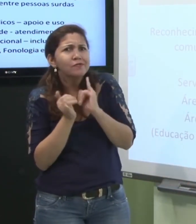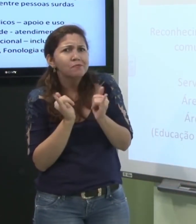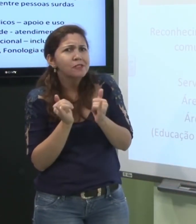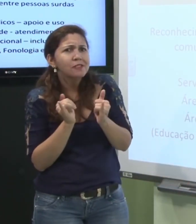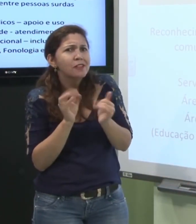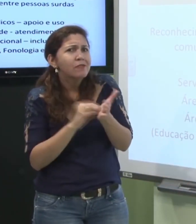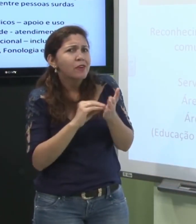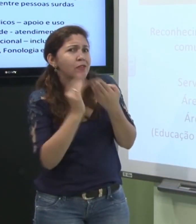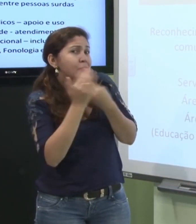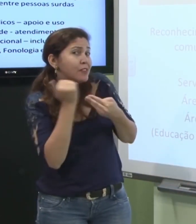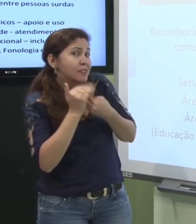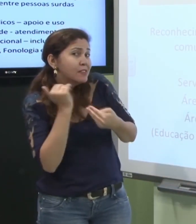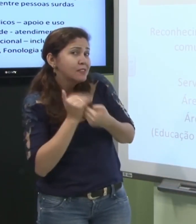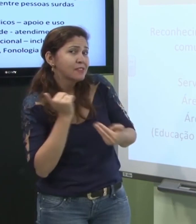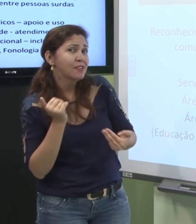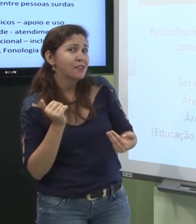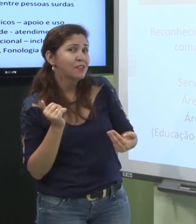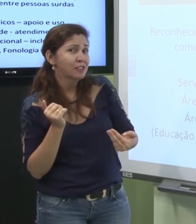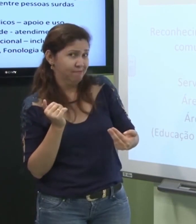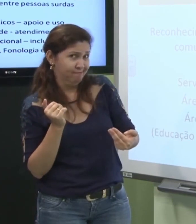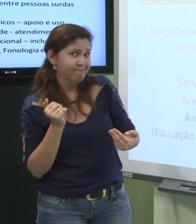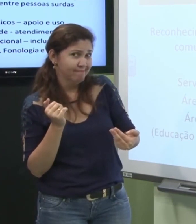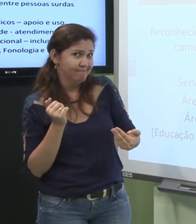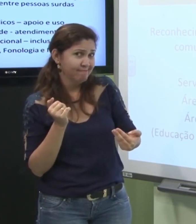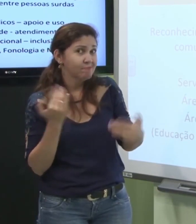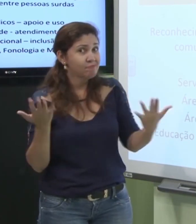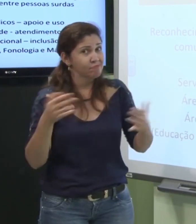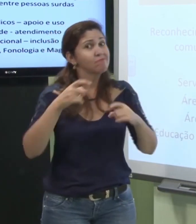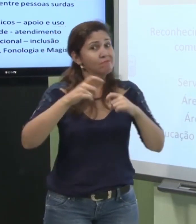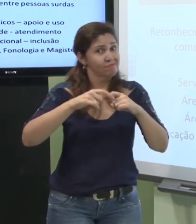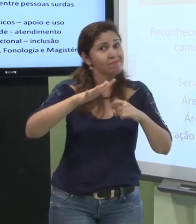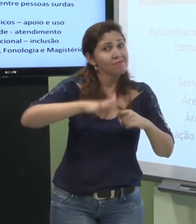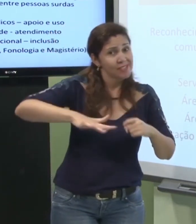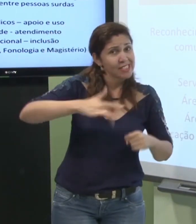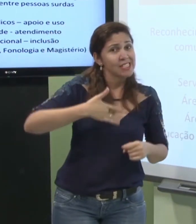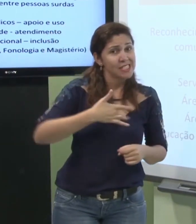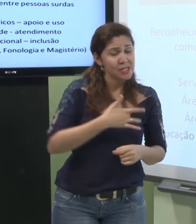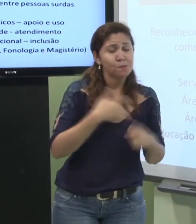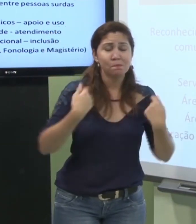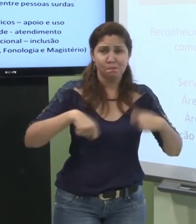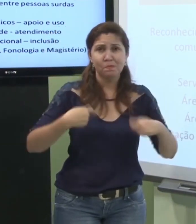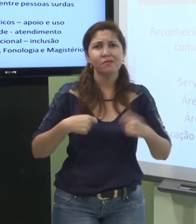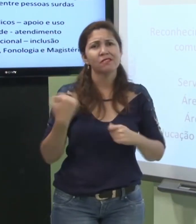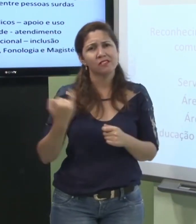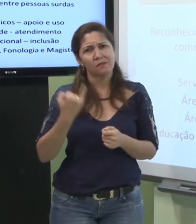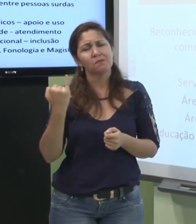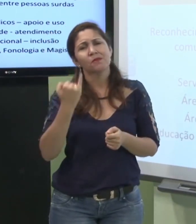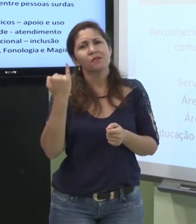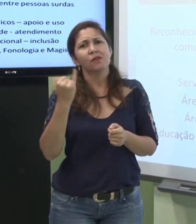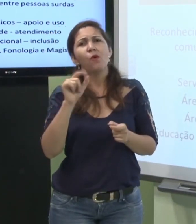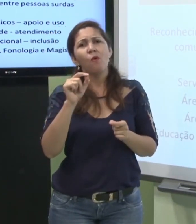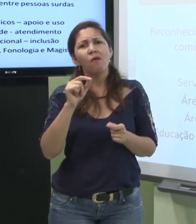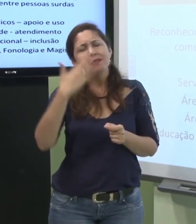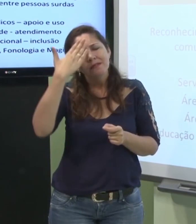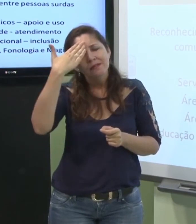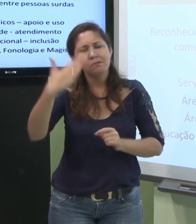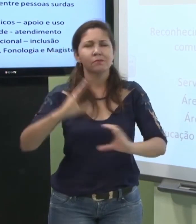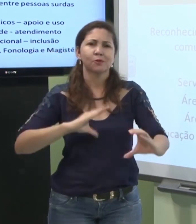falta informação falta algum tipo de orientação então os médicos eles precisam saber se